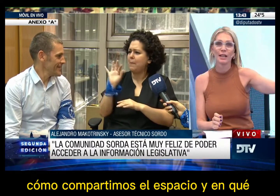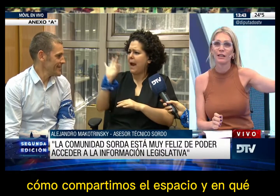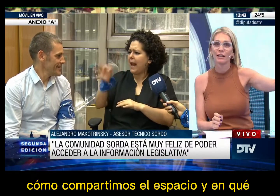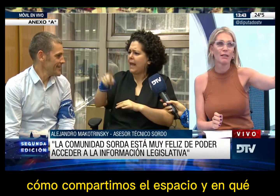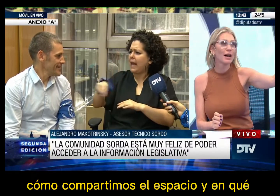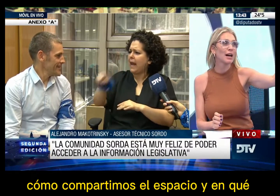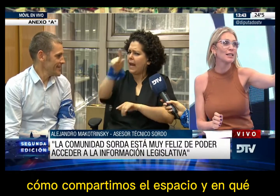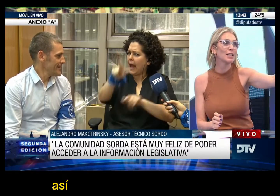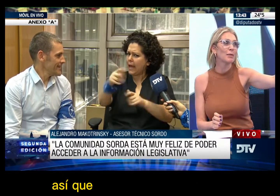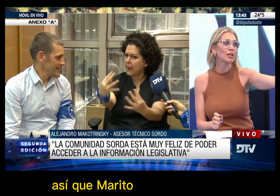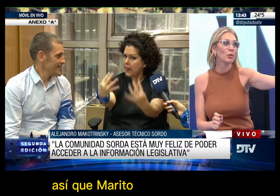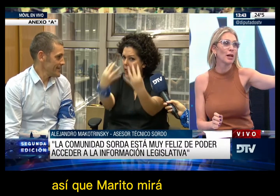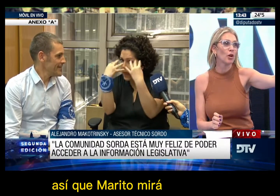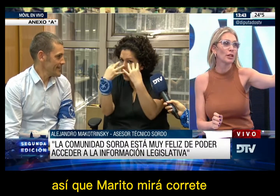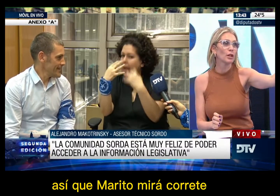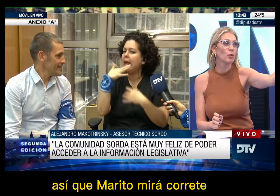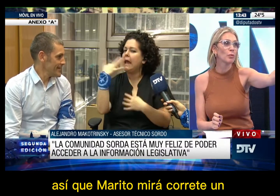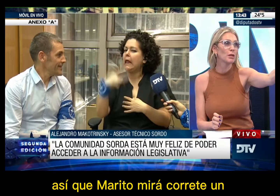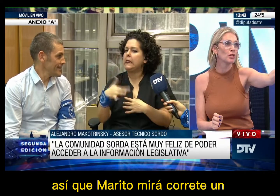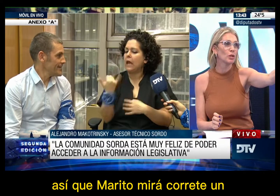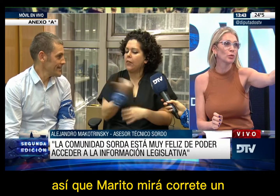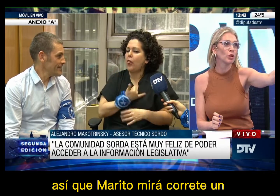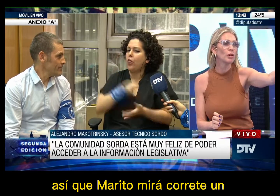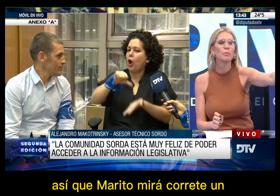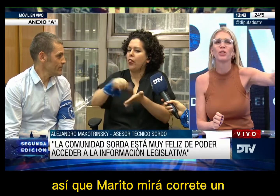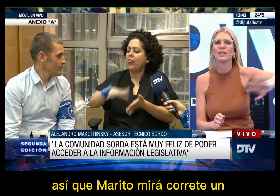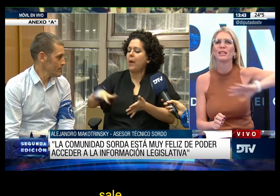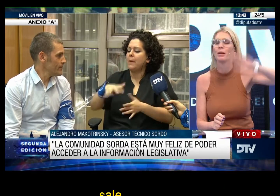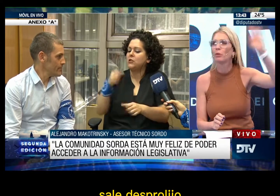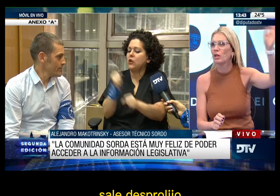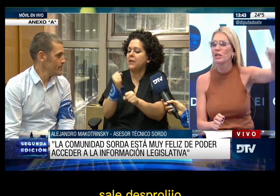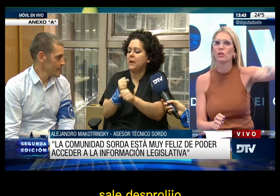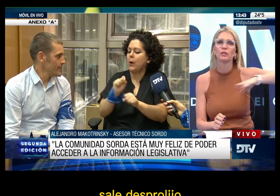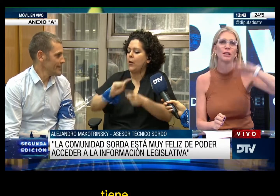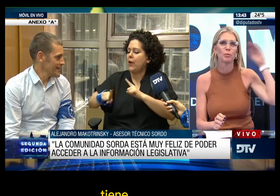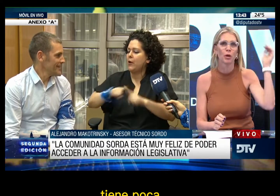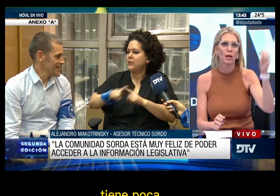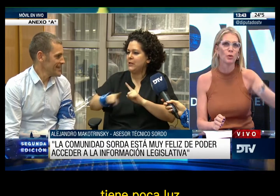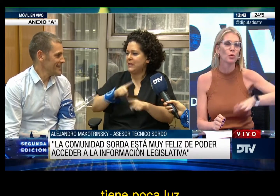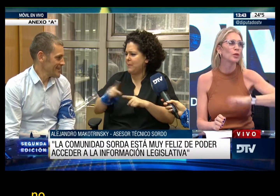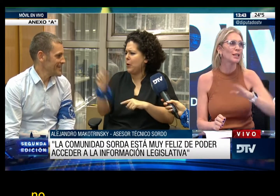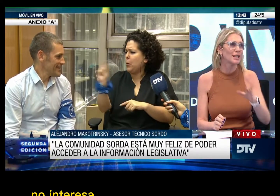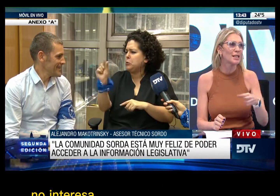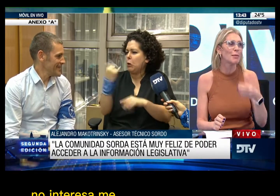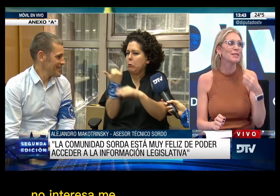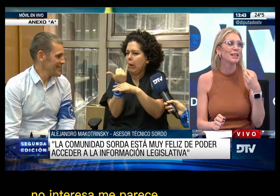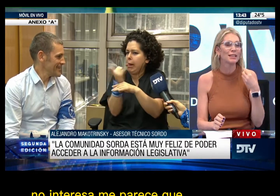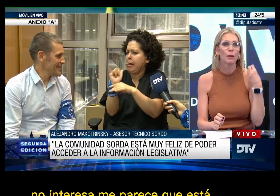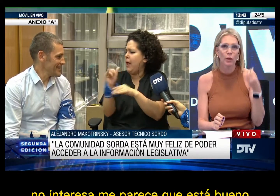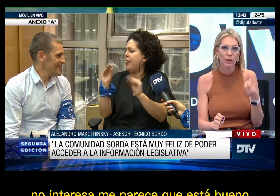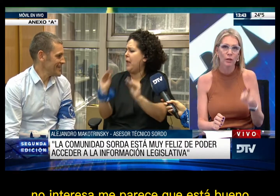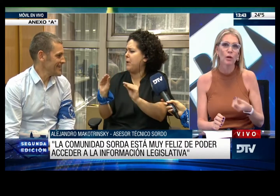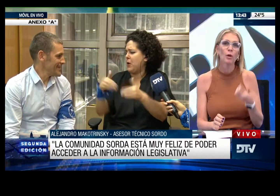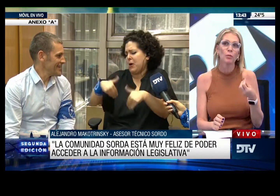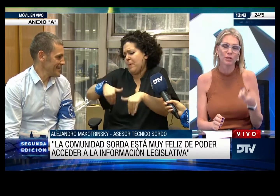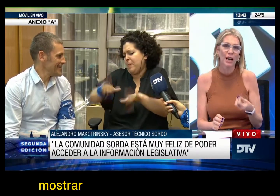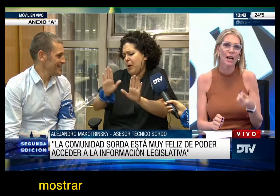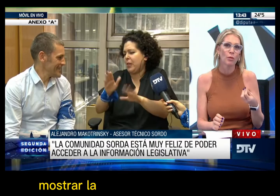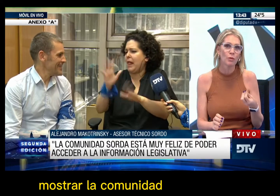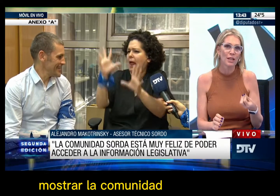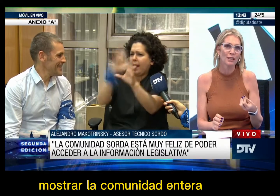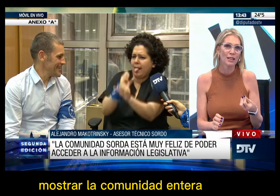trabajan. Así que Marito, mirá, correte un microsegundo. No importa, sale desprolijo, tiene poca luz, no interesa. Me parece que está bueno